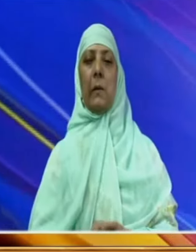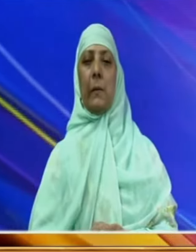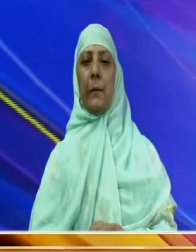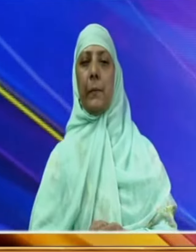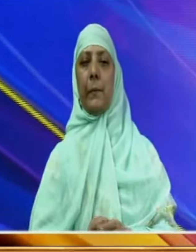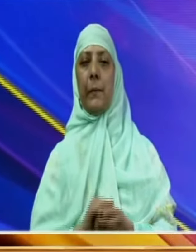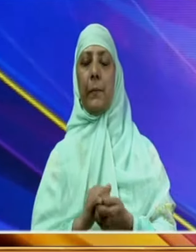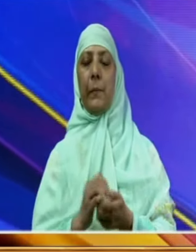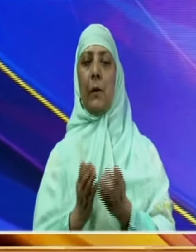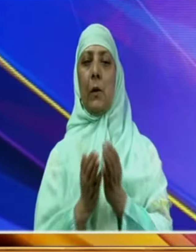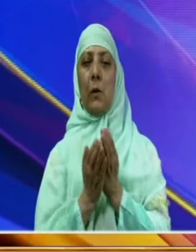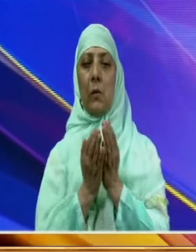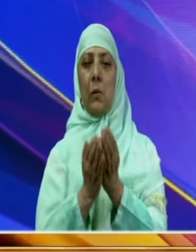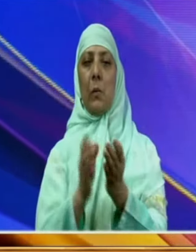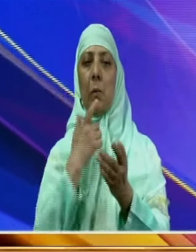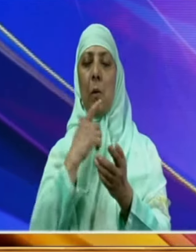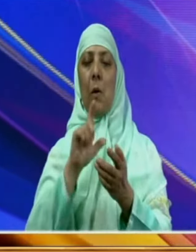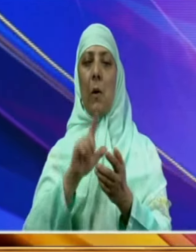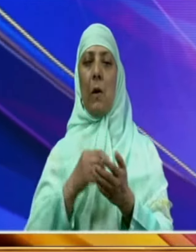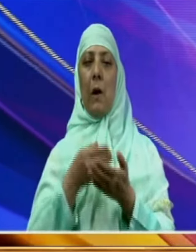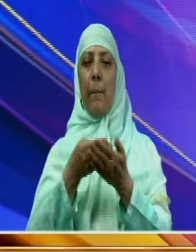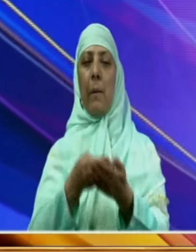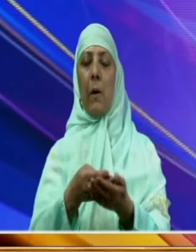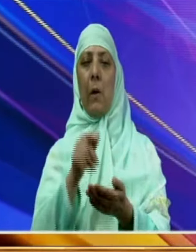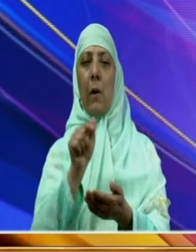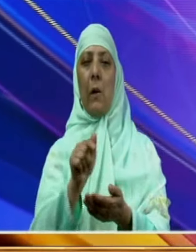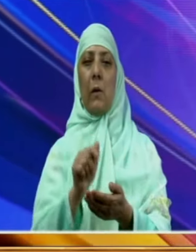طلبہ کی طرف سے داخل کی گئی ارض داشتوں میں